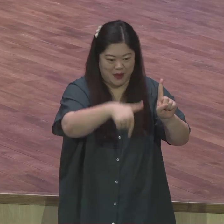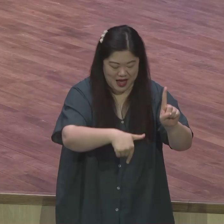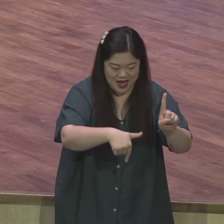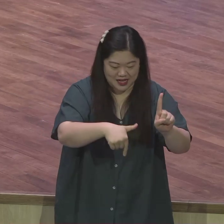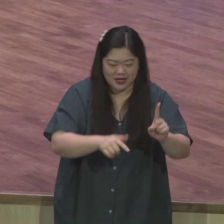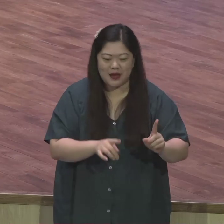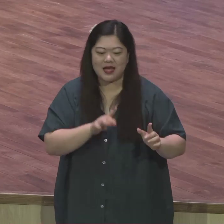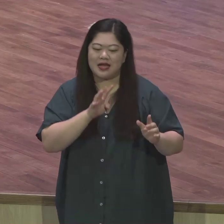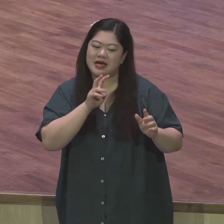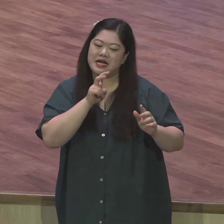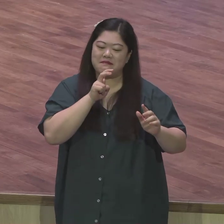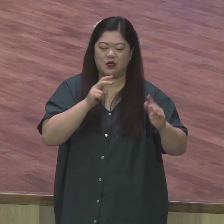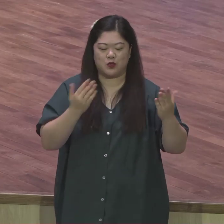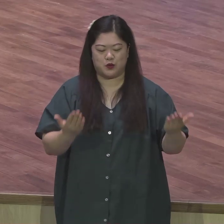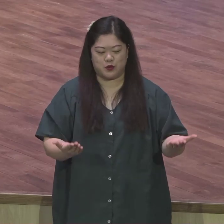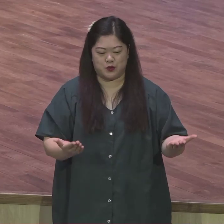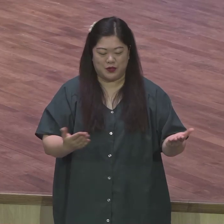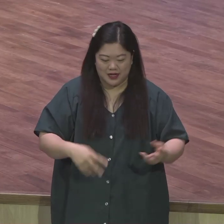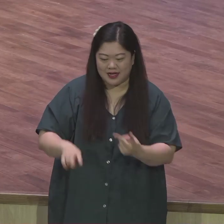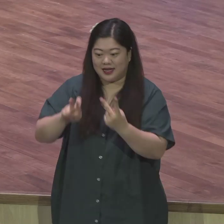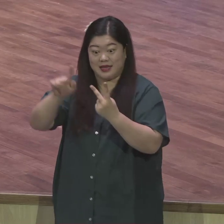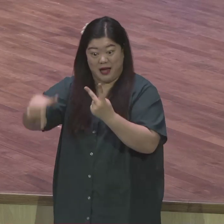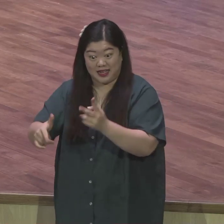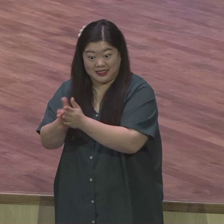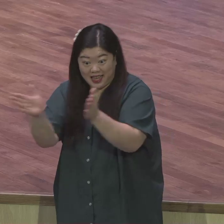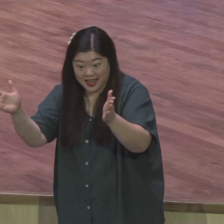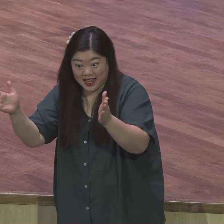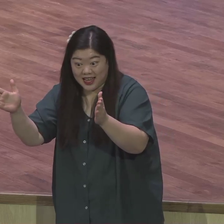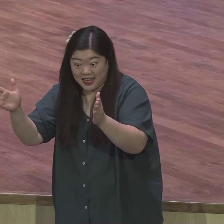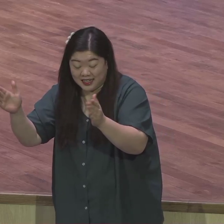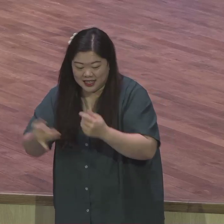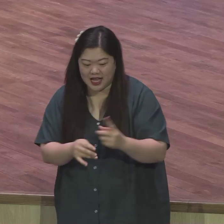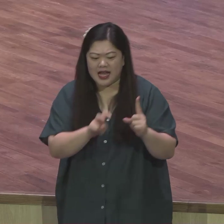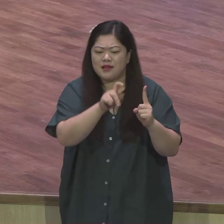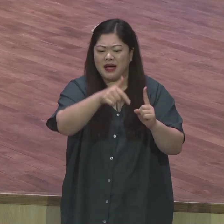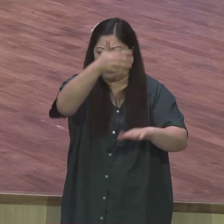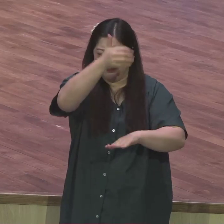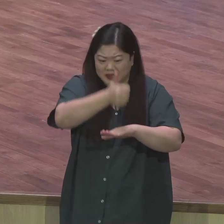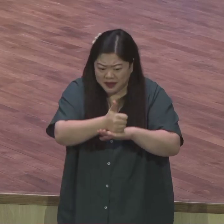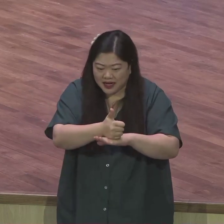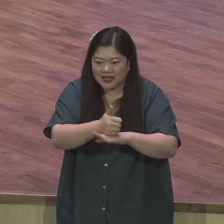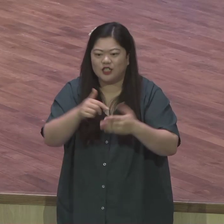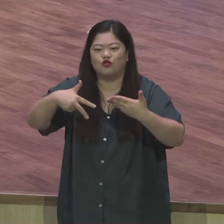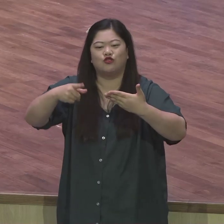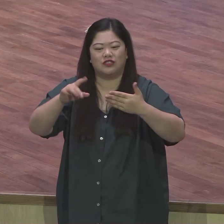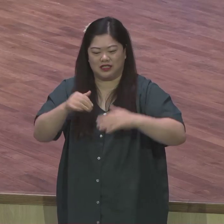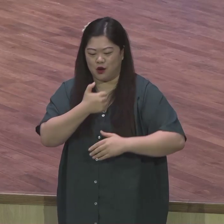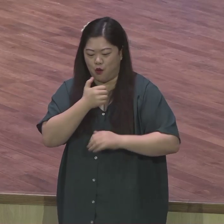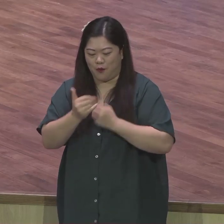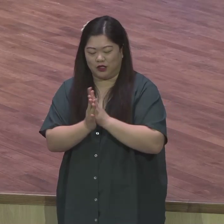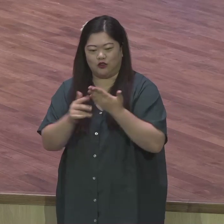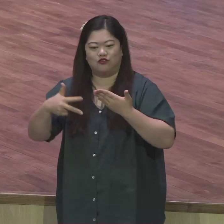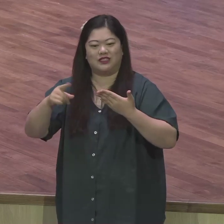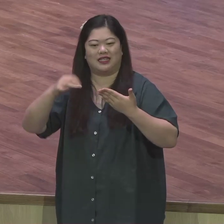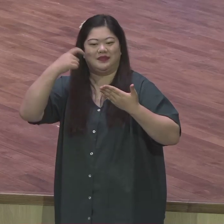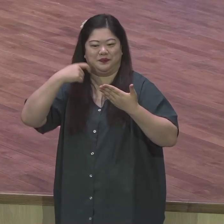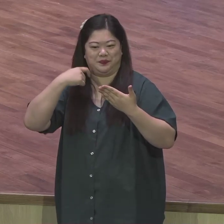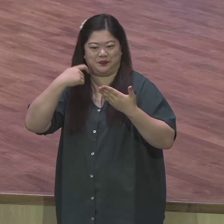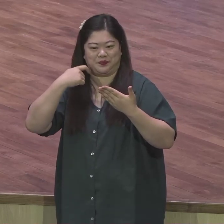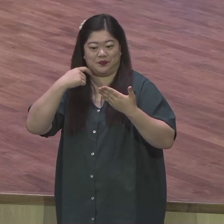시작되는 그런 부분이라고 할 수 있습니다 사도바울이 그 어떤 것도 우리를 하나님의